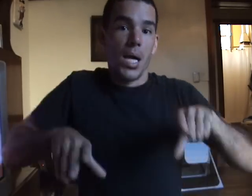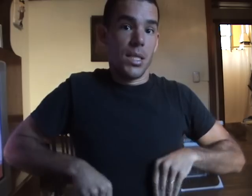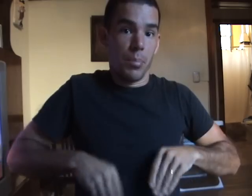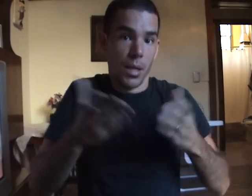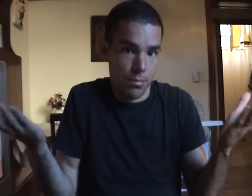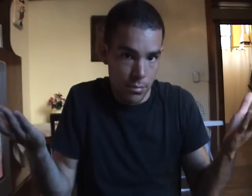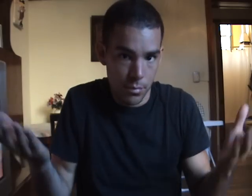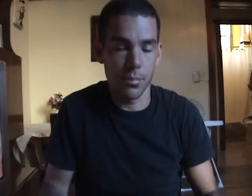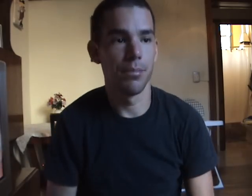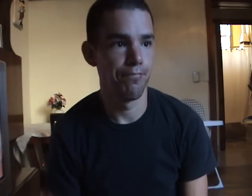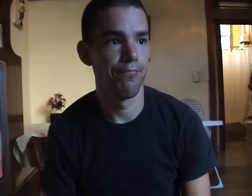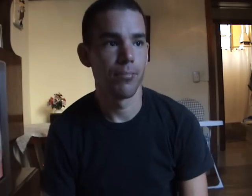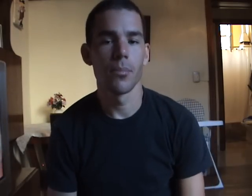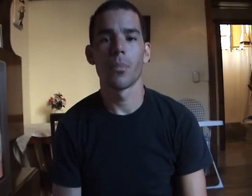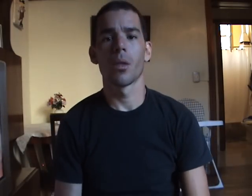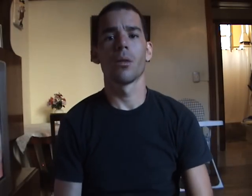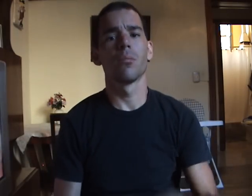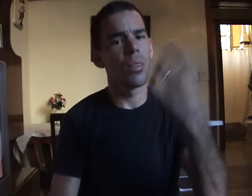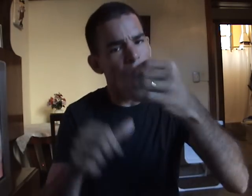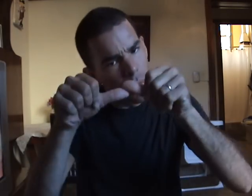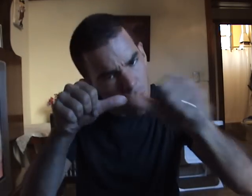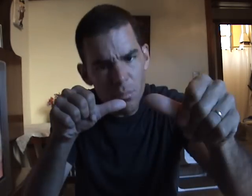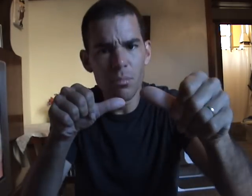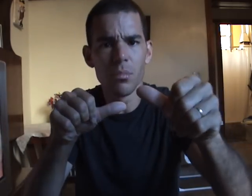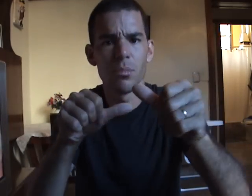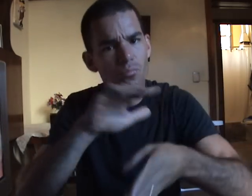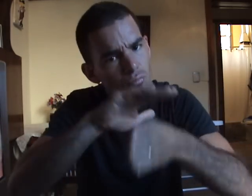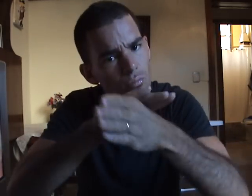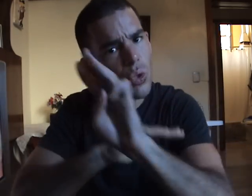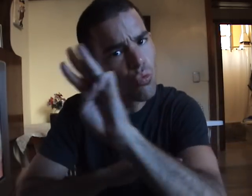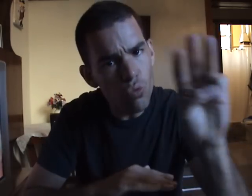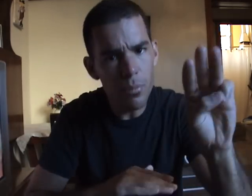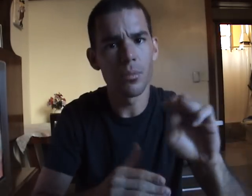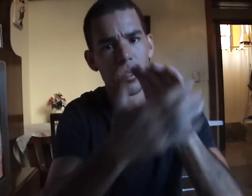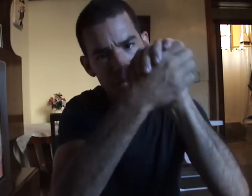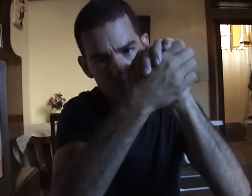Entonces todos olvidaron sus sombreros y decidieron practicar su rutina de baile.